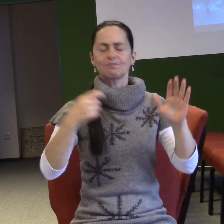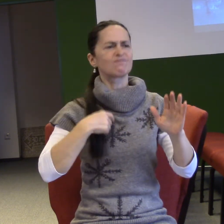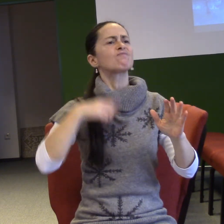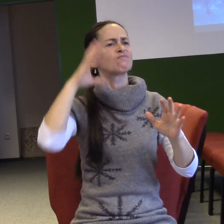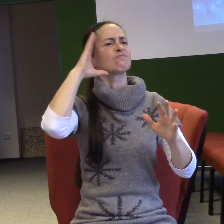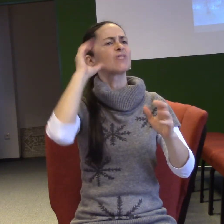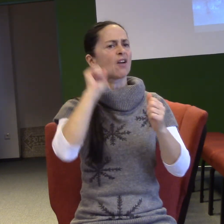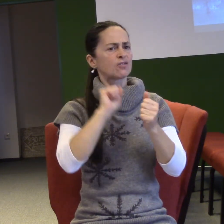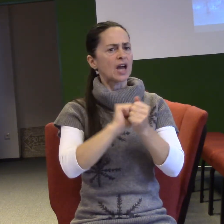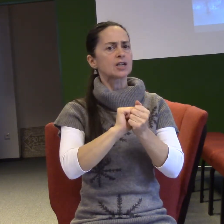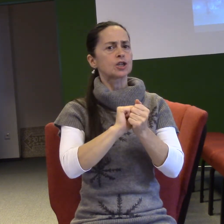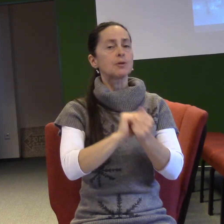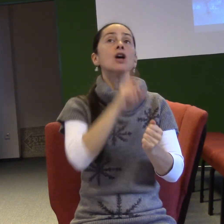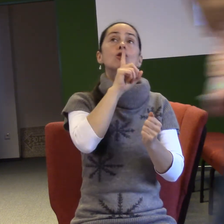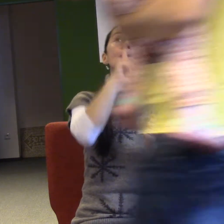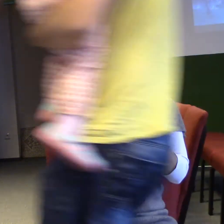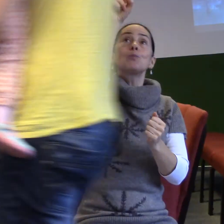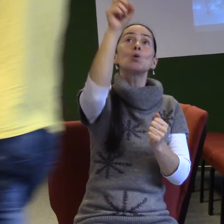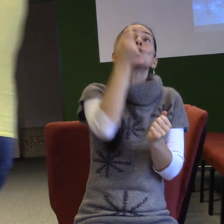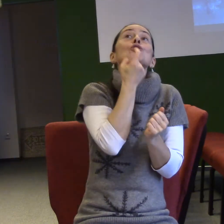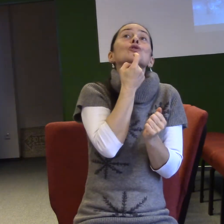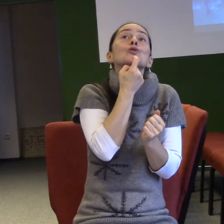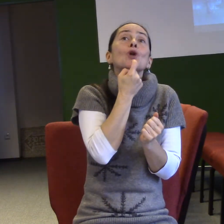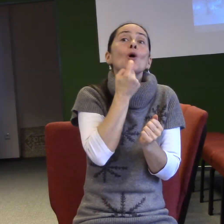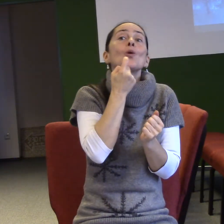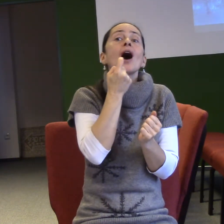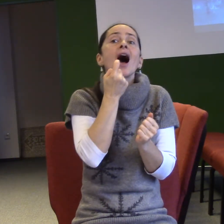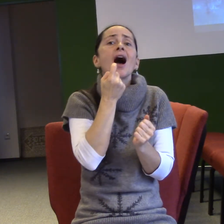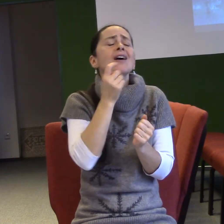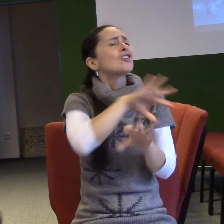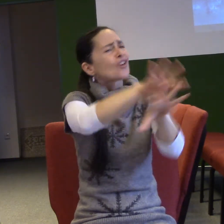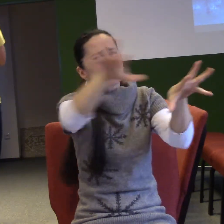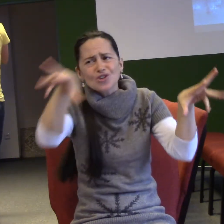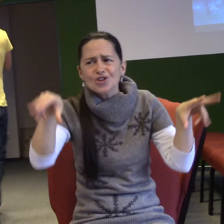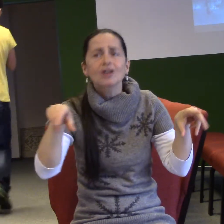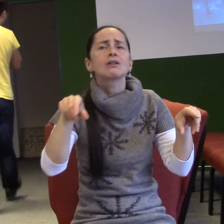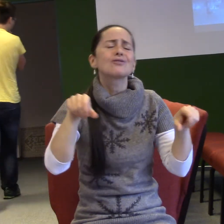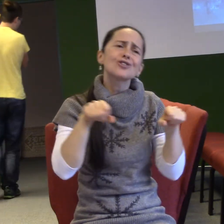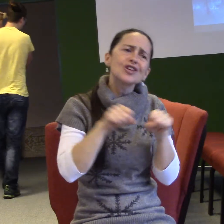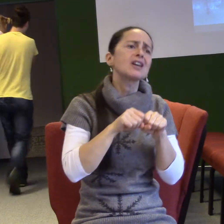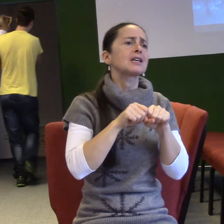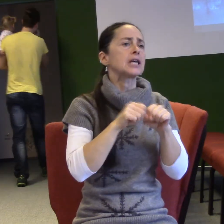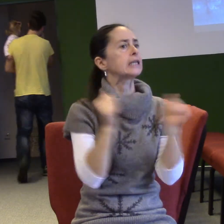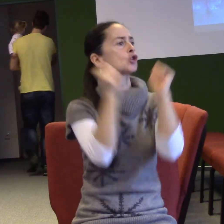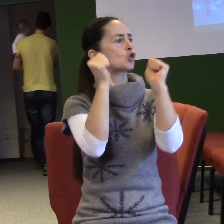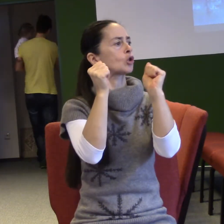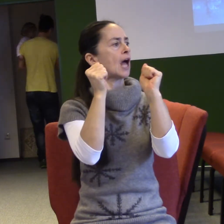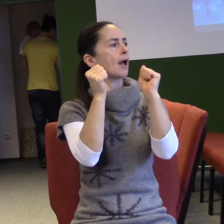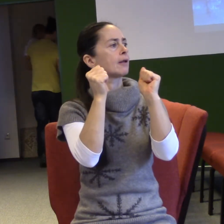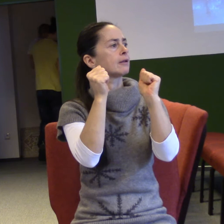všechny ruce byly zvedlé při té poslední otázce. Já věřím tomu, že Bůh chce dávat jistotu, že budeme vědět, co